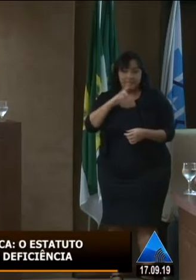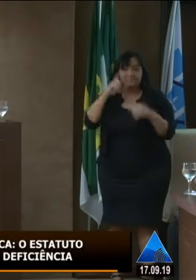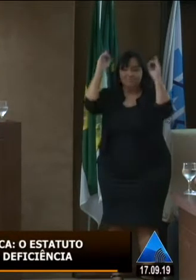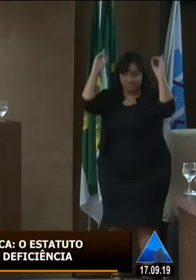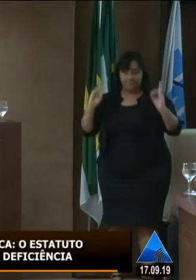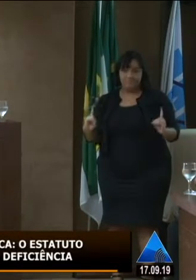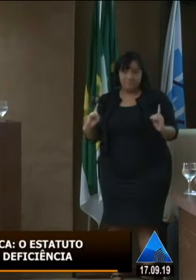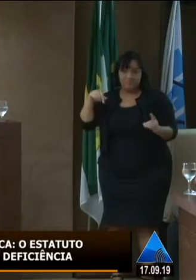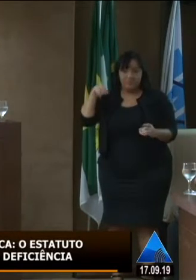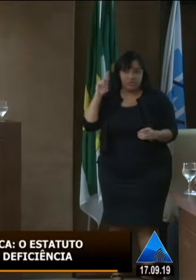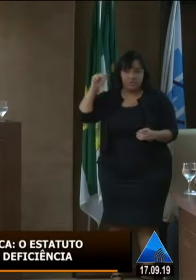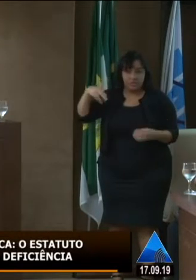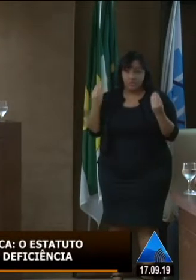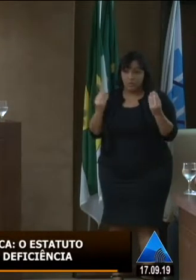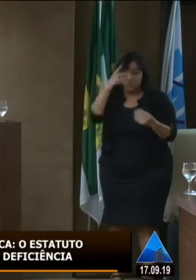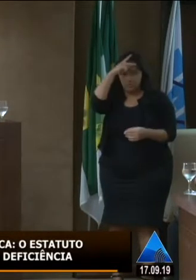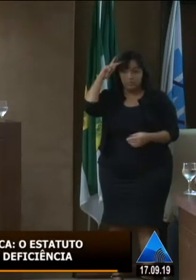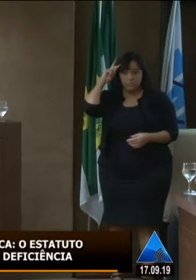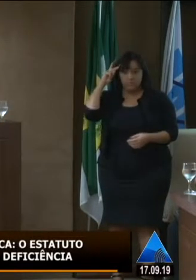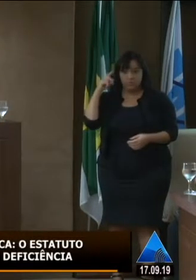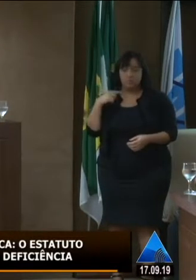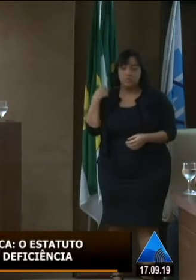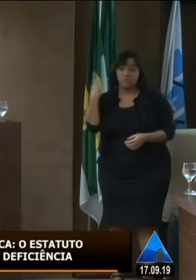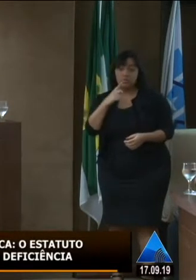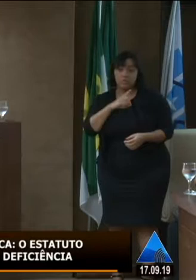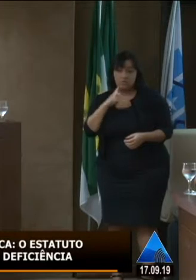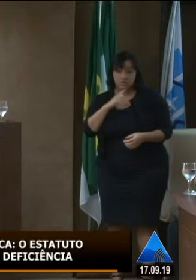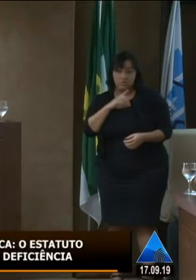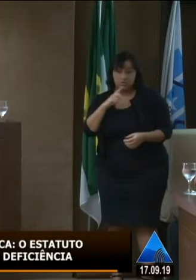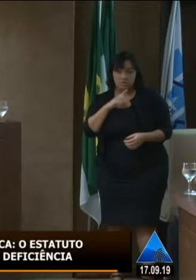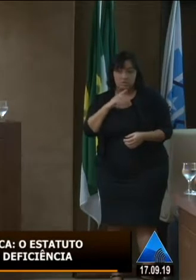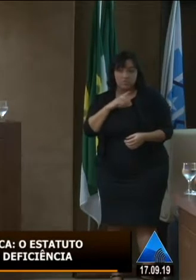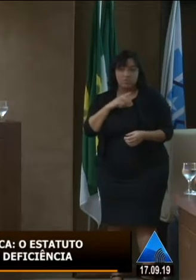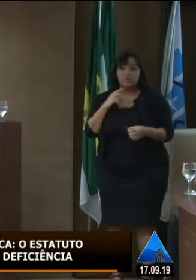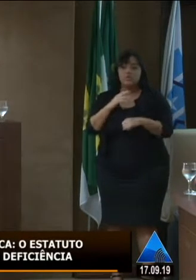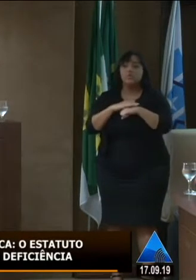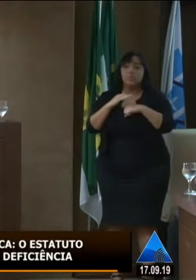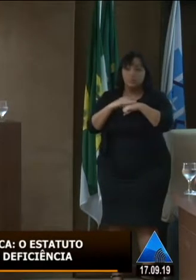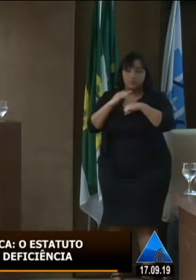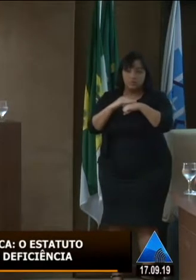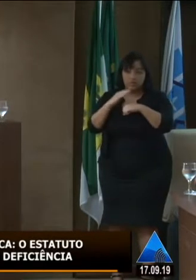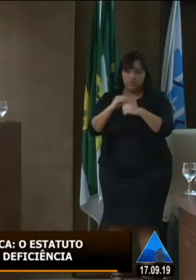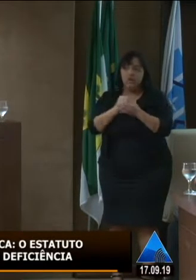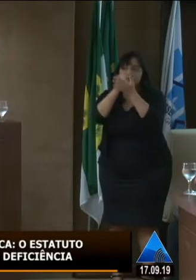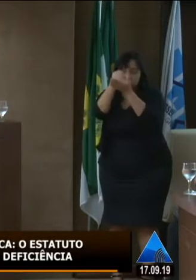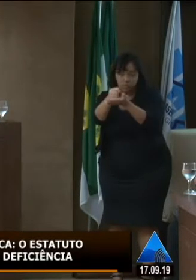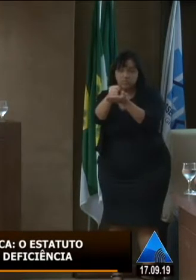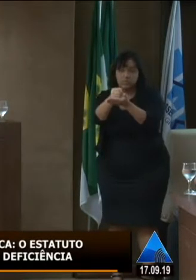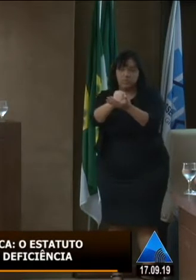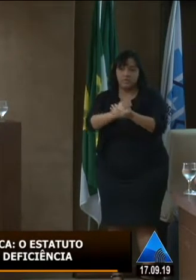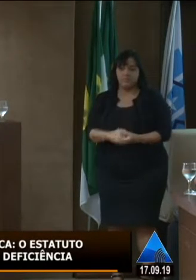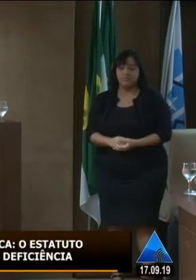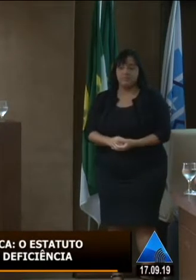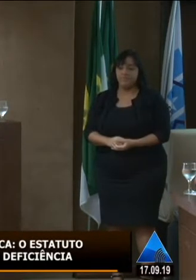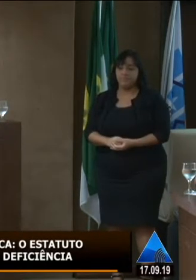temos a missão de cuidar e descentralizar a política de atendimento da pessoa com deficiência no Estado do Rio Grande do